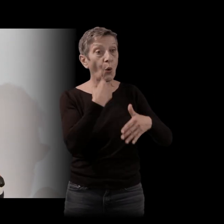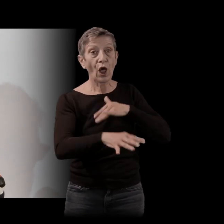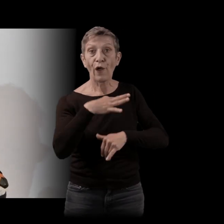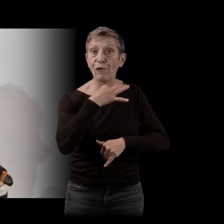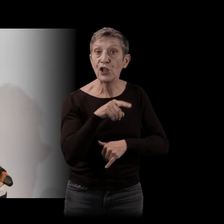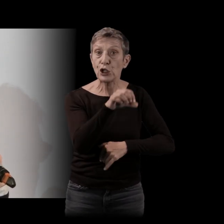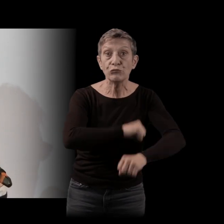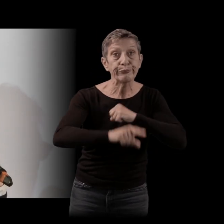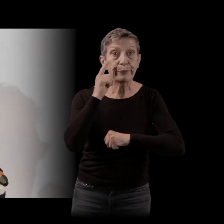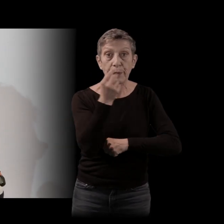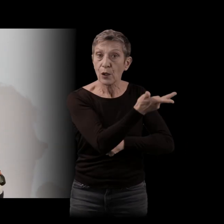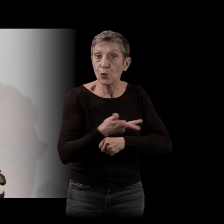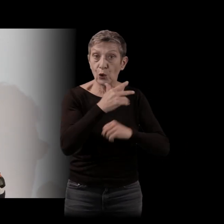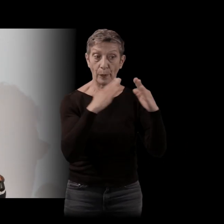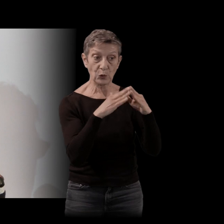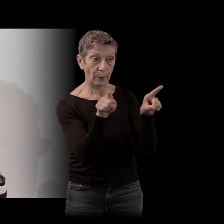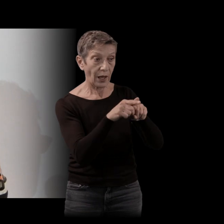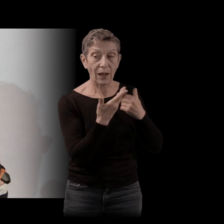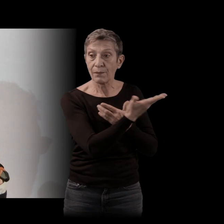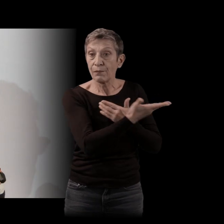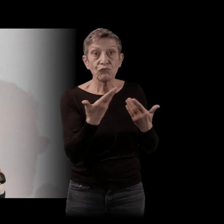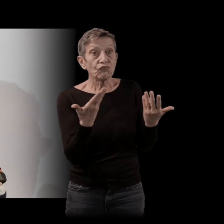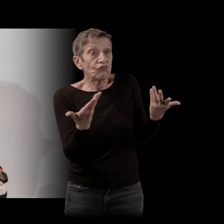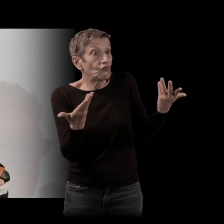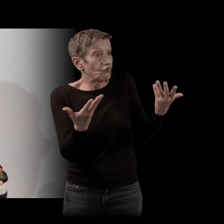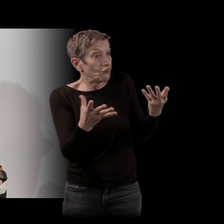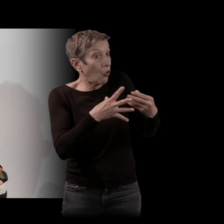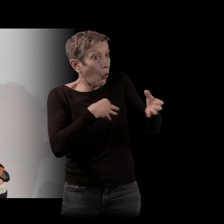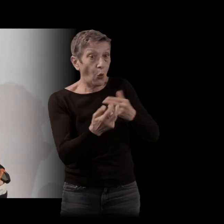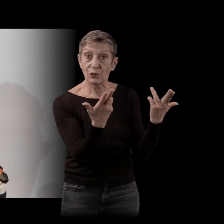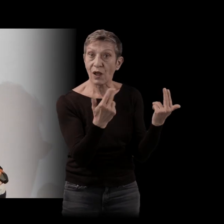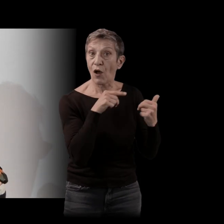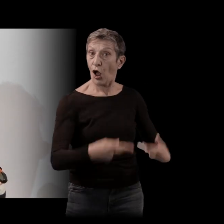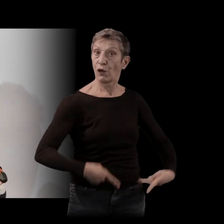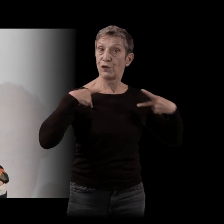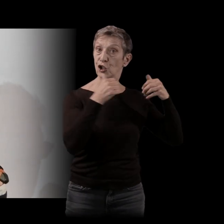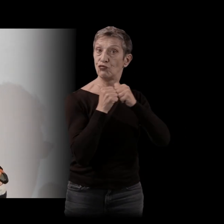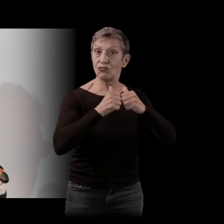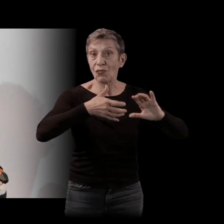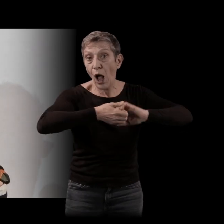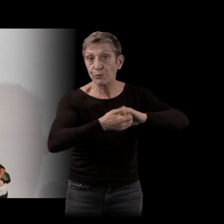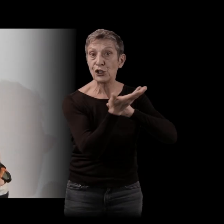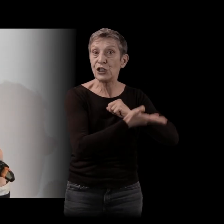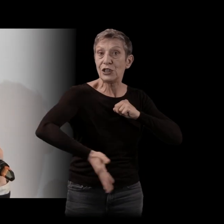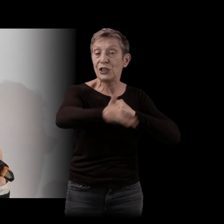son père. Ils sont tous les trois dans la même maison. Il n pas malheureux. Il vit avec ses potes et puis il renâcle un peu à